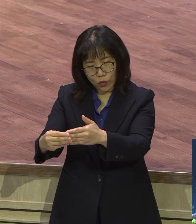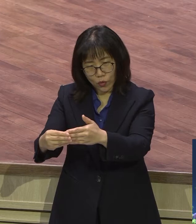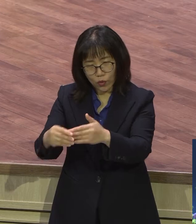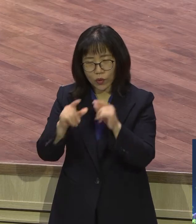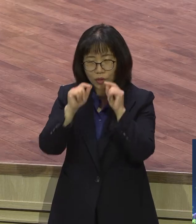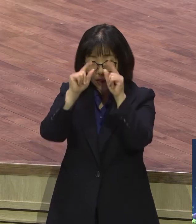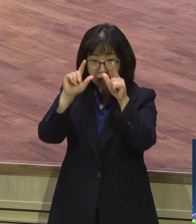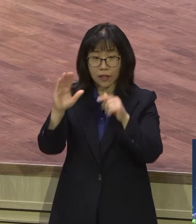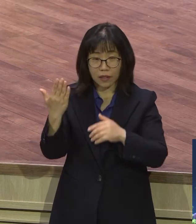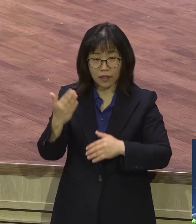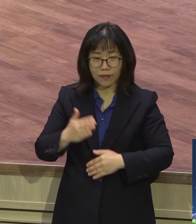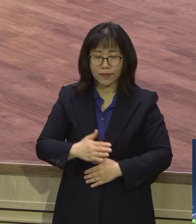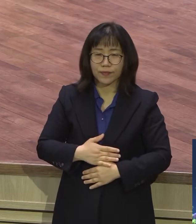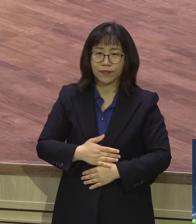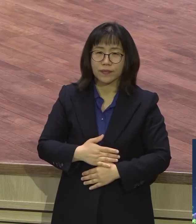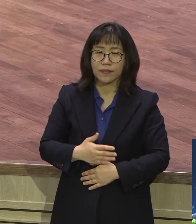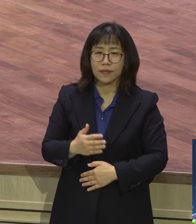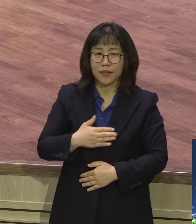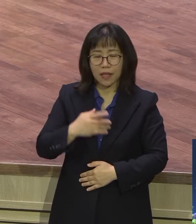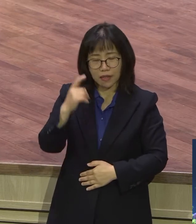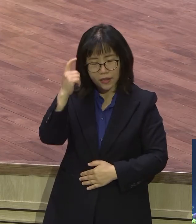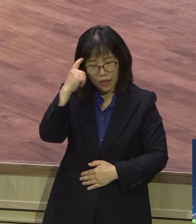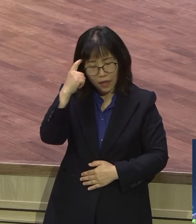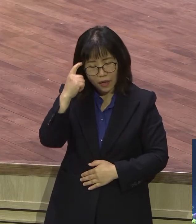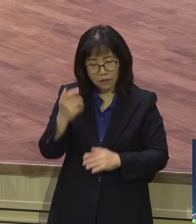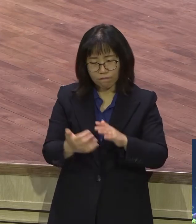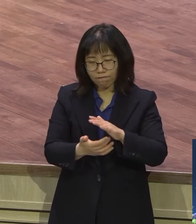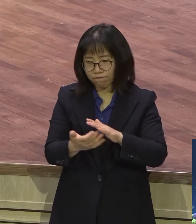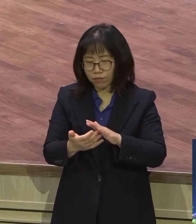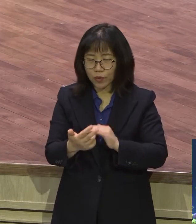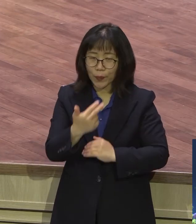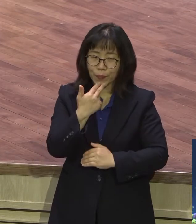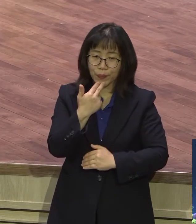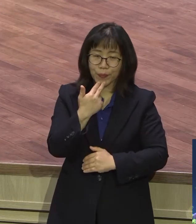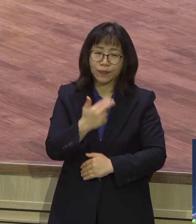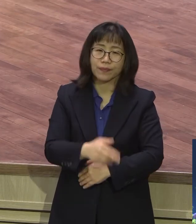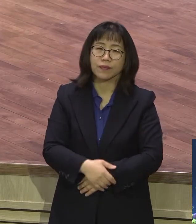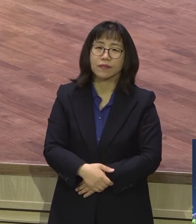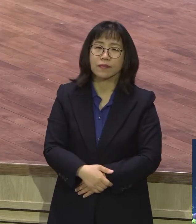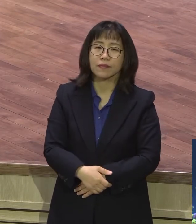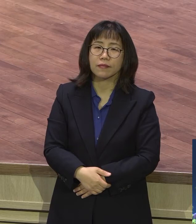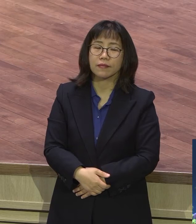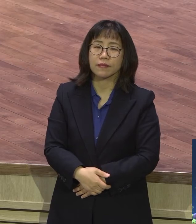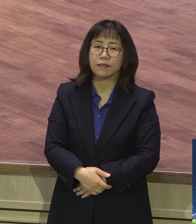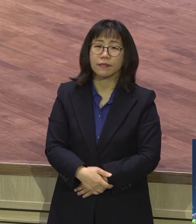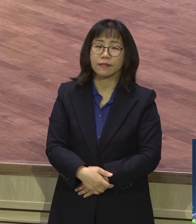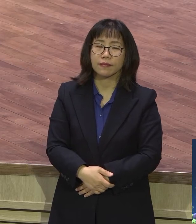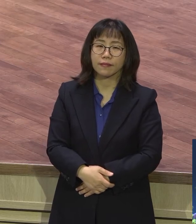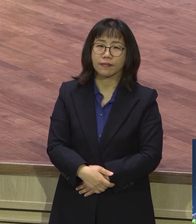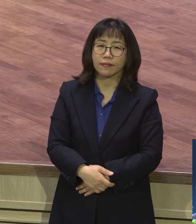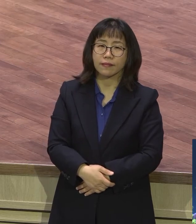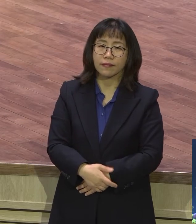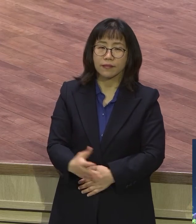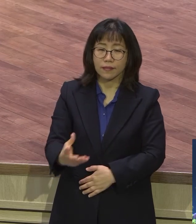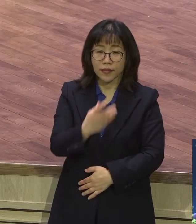내 계산 없어 내 앞뒤 사람 어식 안 해 성령 충만 성령 인도 받은